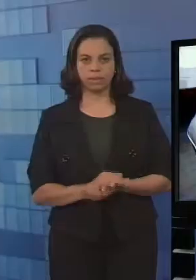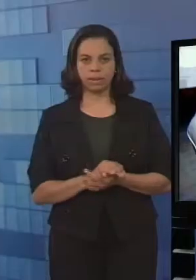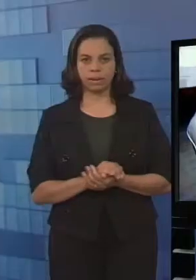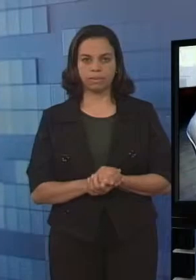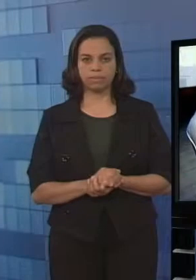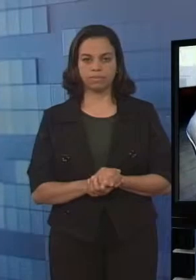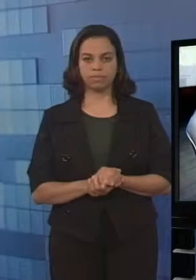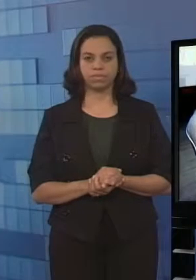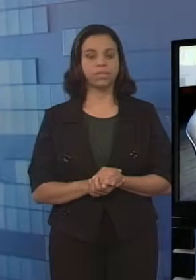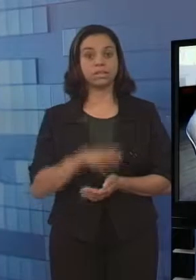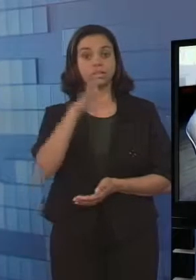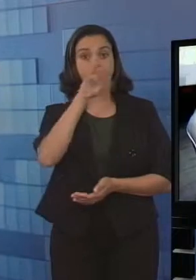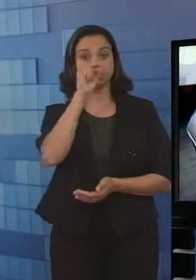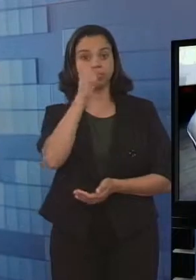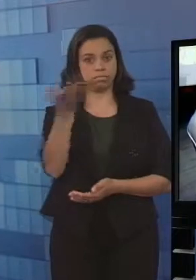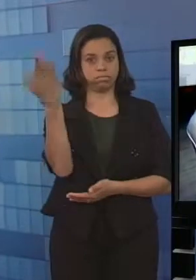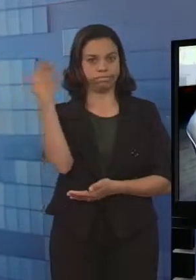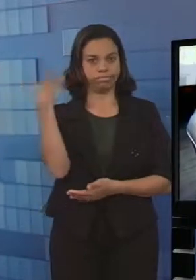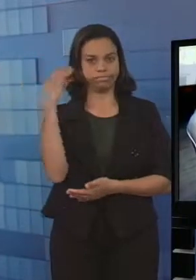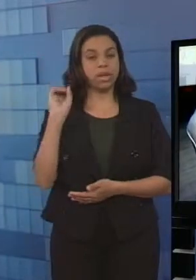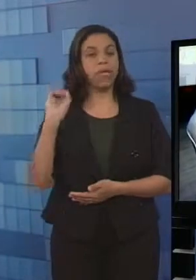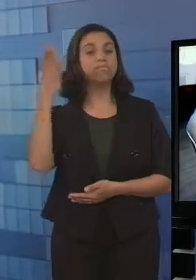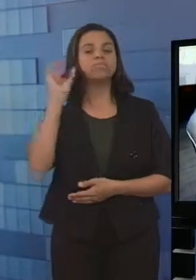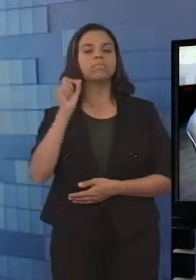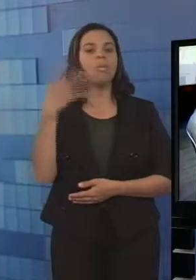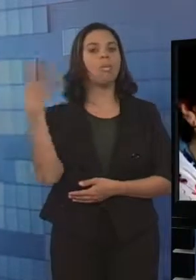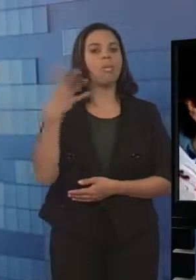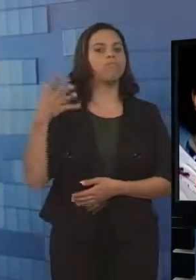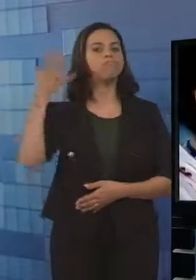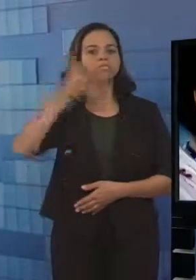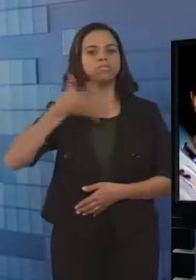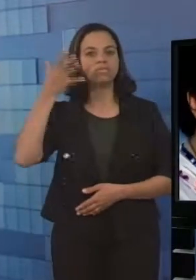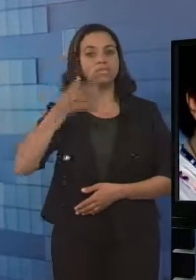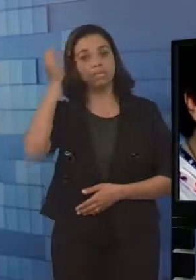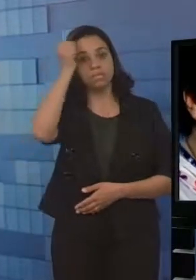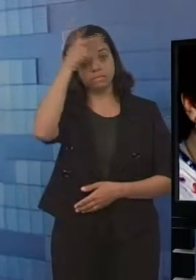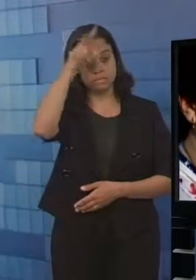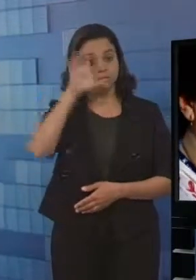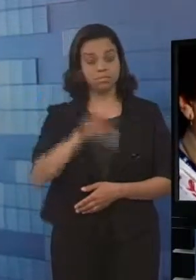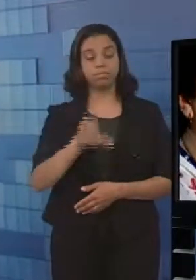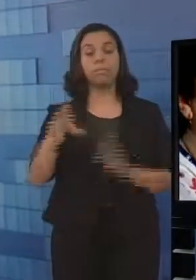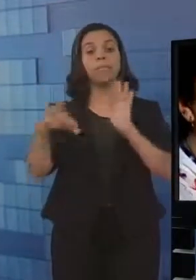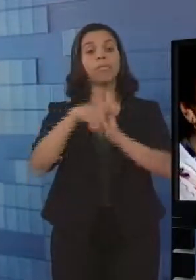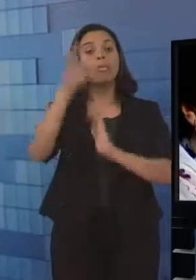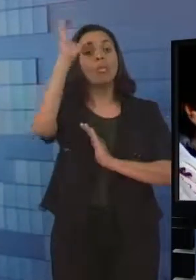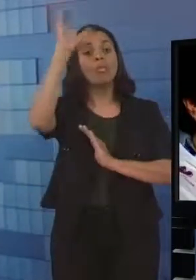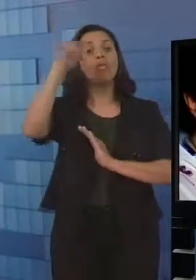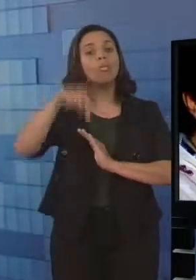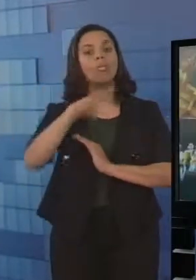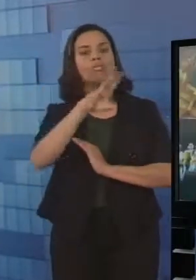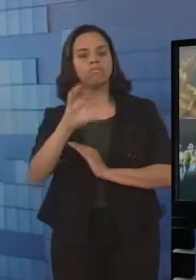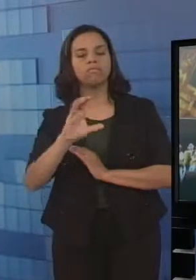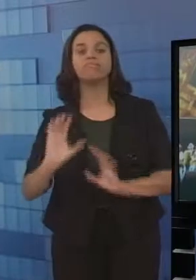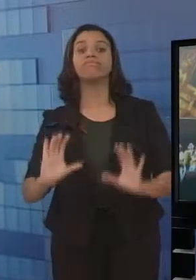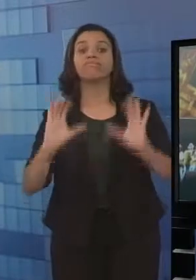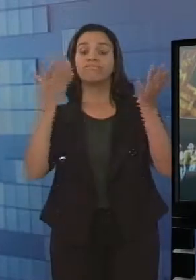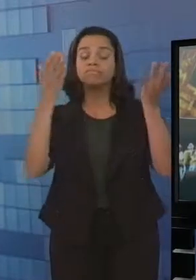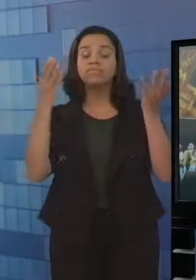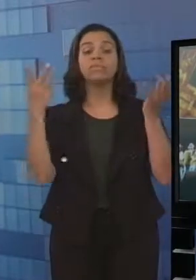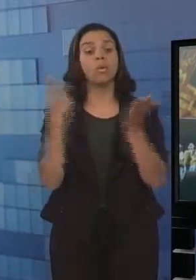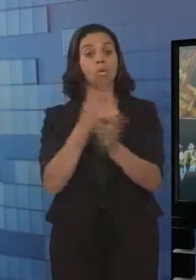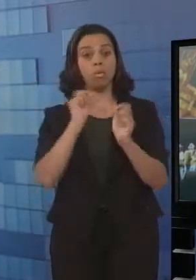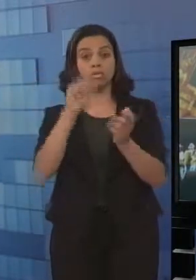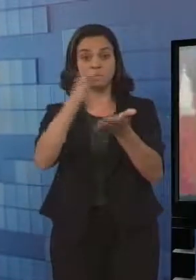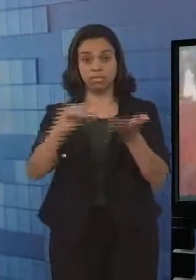No último sábado, ocorreu a quarta Conferência Municipal de Cultura de Vitória da Conquista. O evento foi promovido pela Secretaria